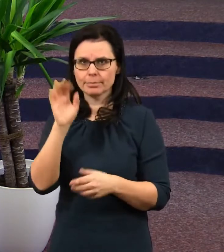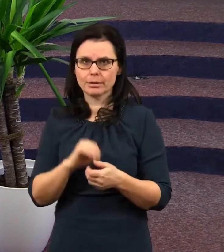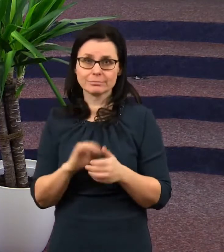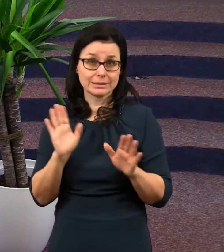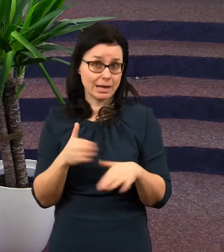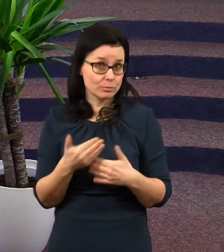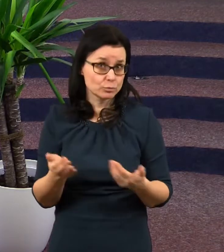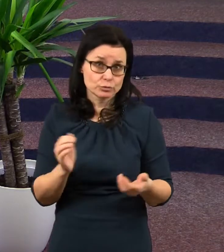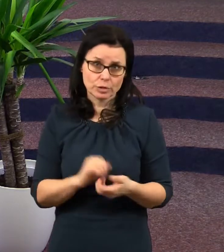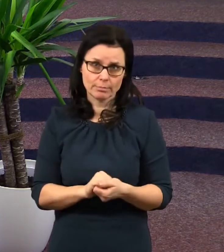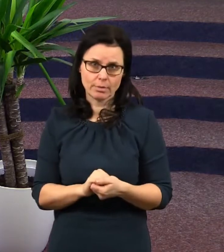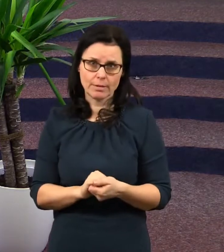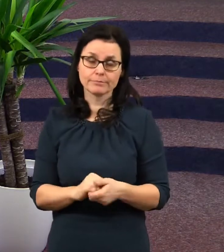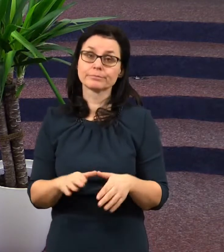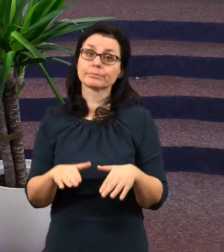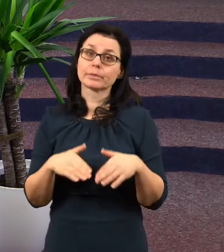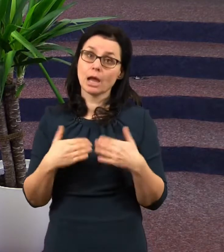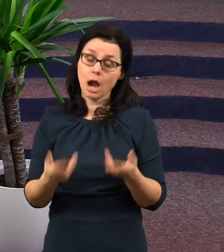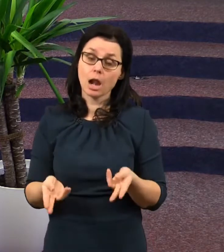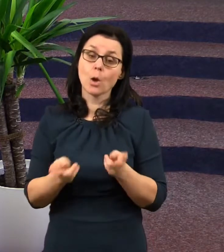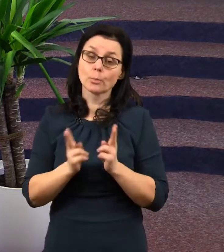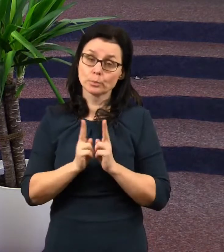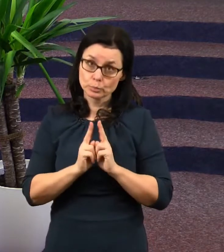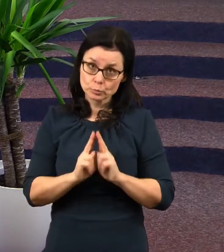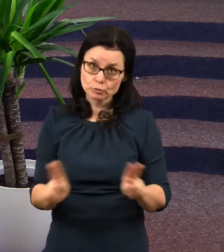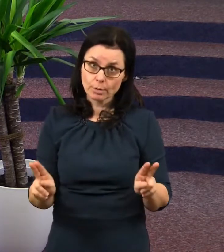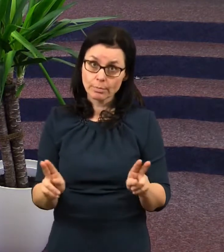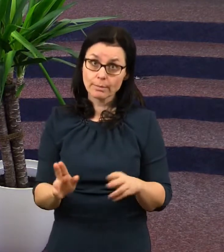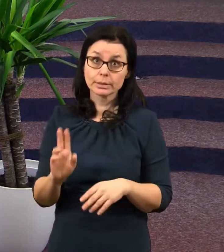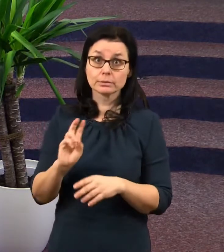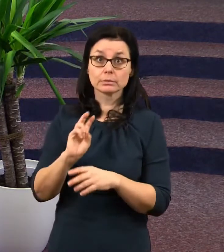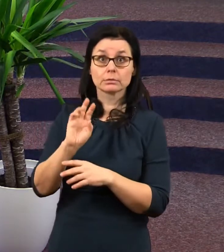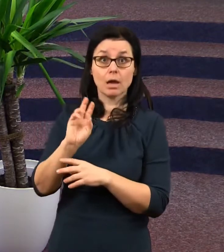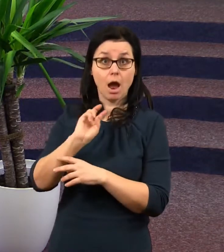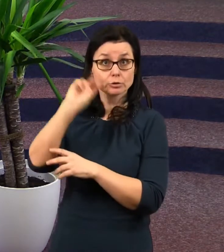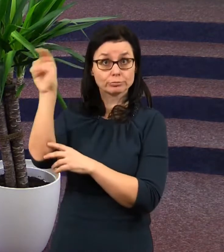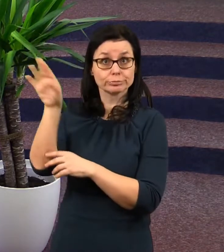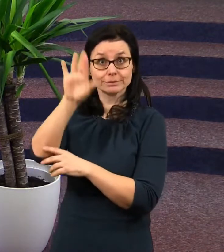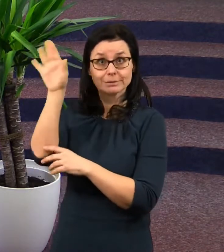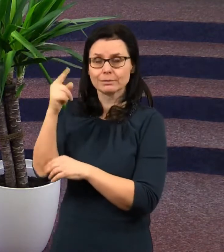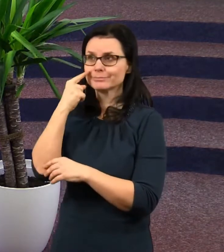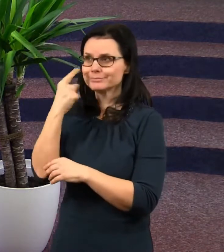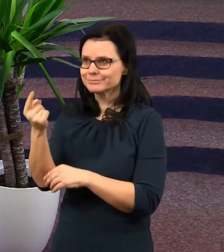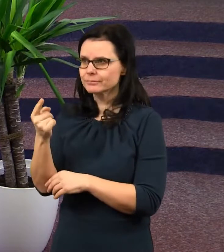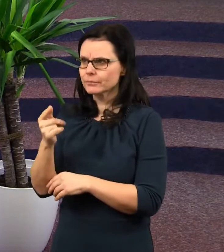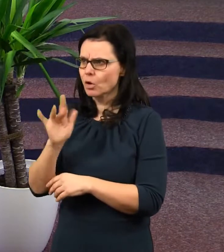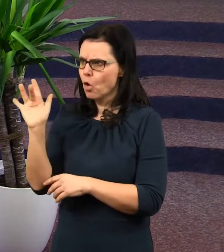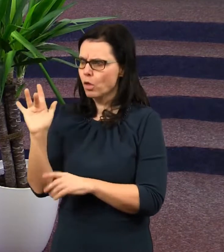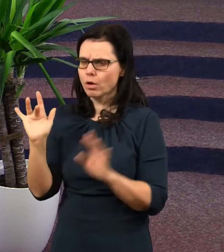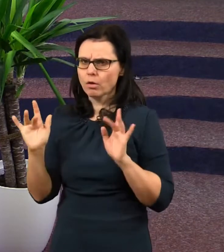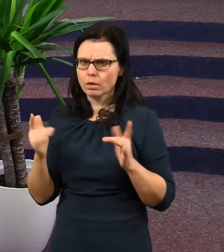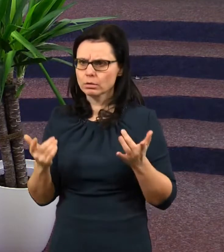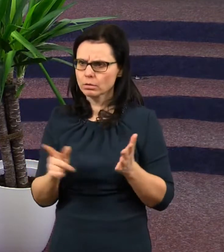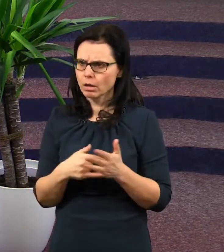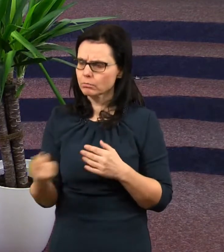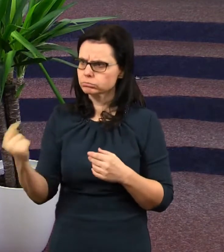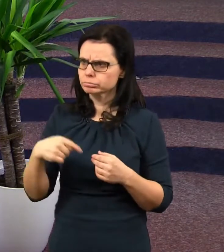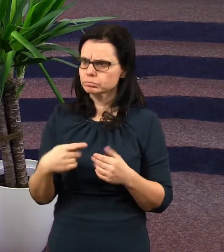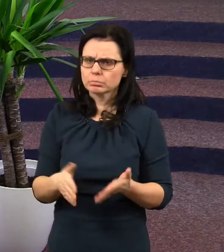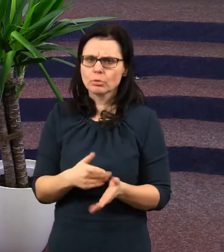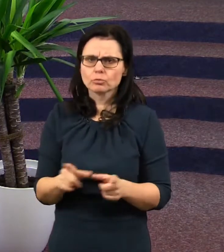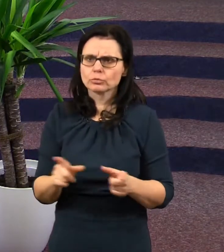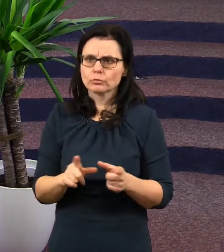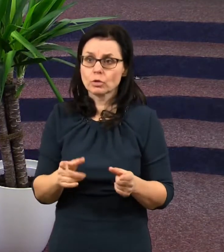Nicméně můžeme být v nebi velmi překvapení, že tam mnozí nebudou. A možná si řekneme, kdyby ten